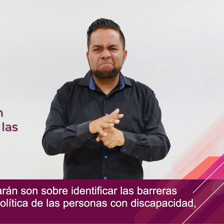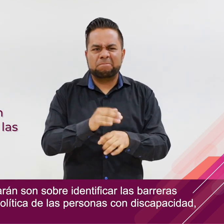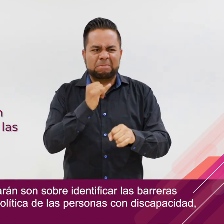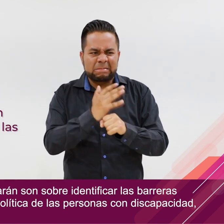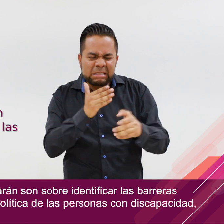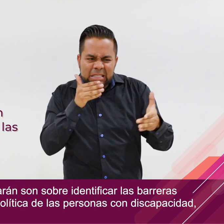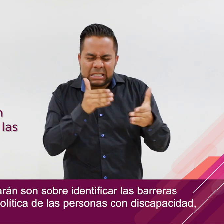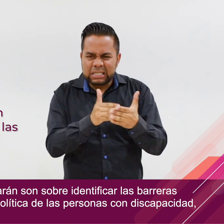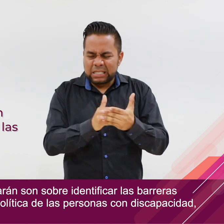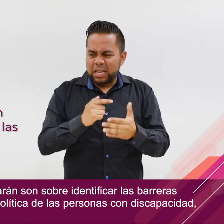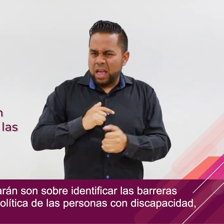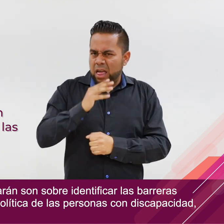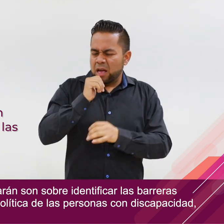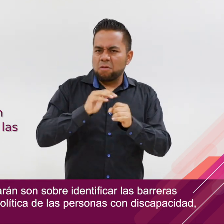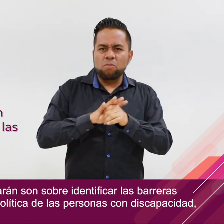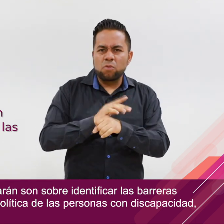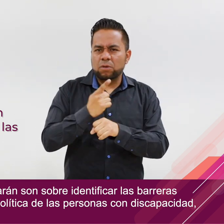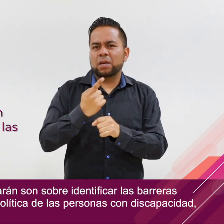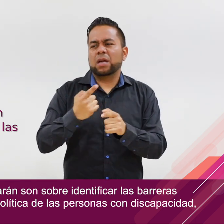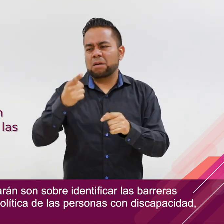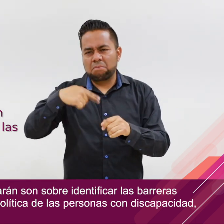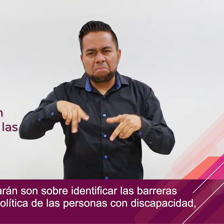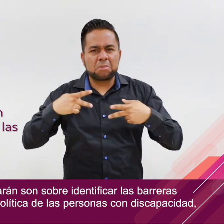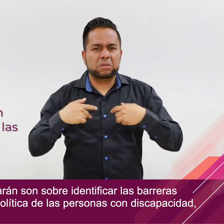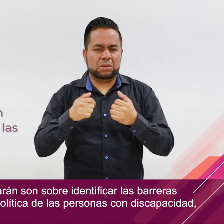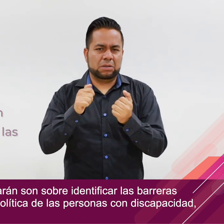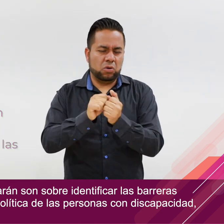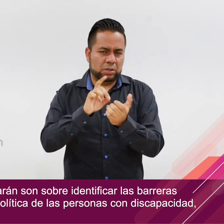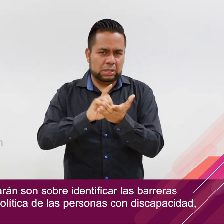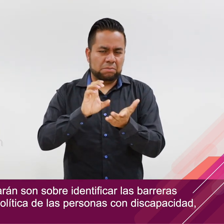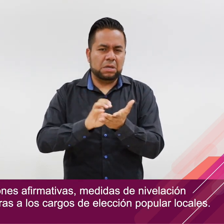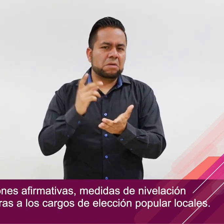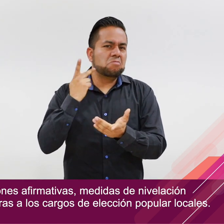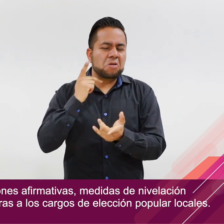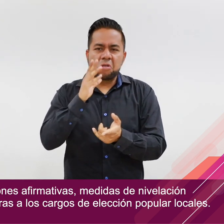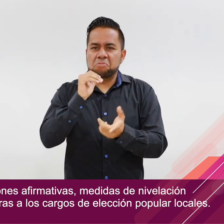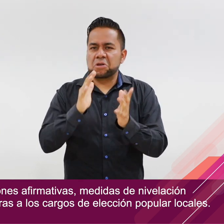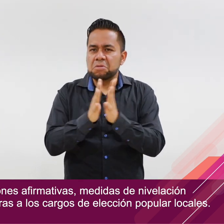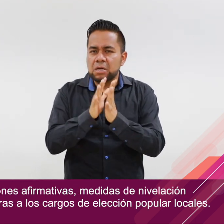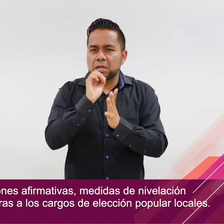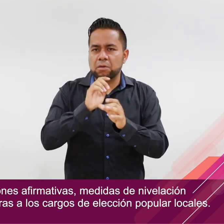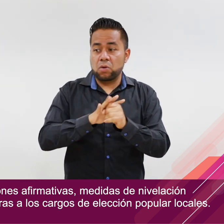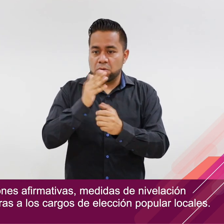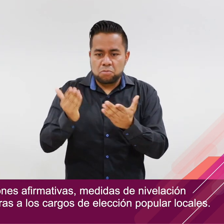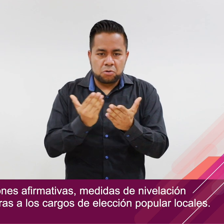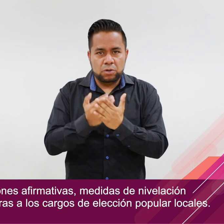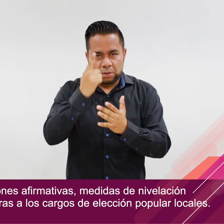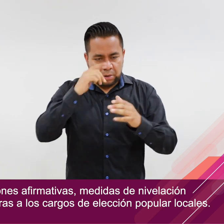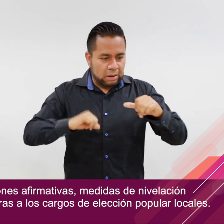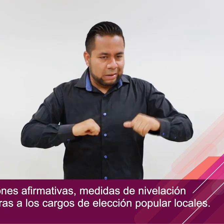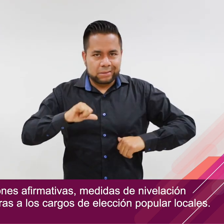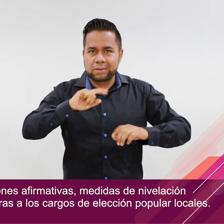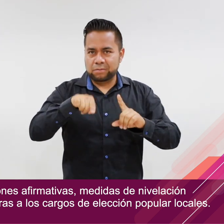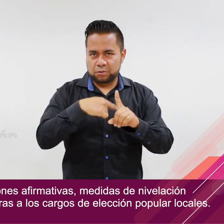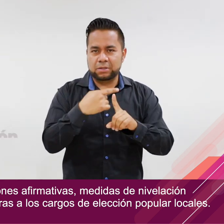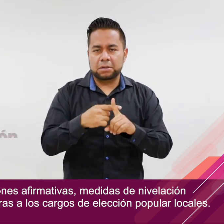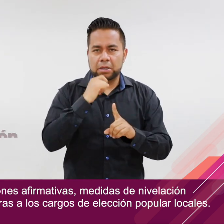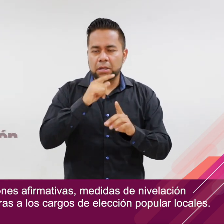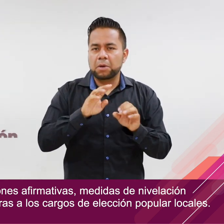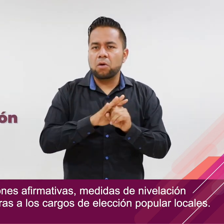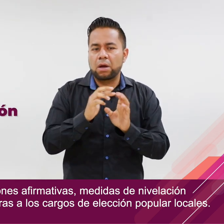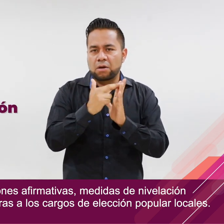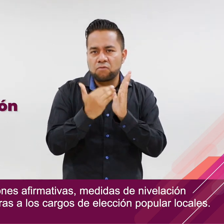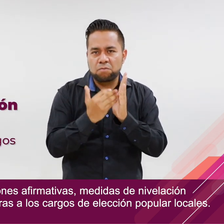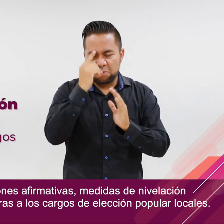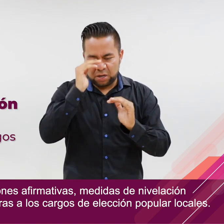las barreras que impiden la participación política de las personas con discapacidad, recabar propuestas de acciones afirmativas, medidas